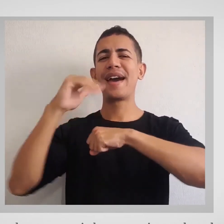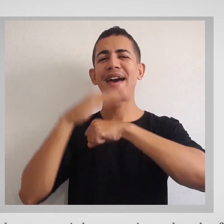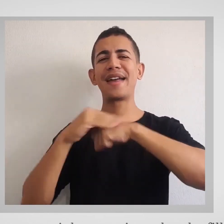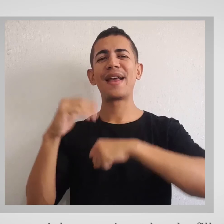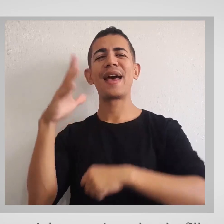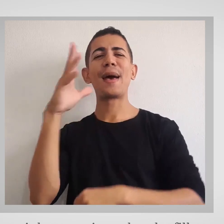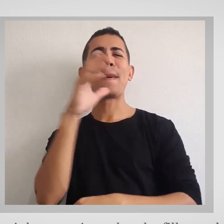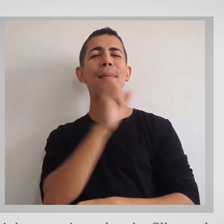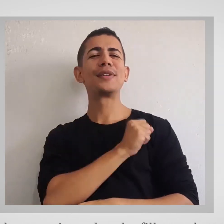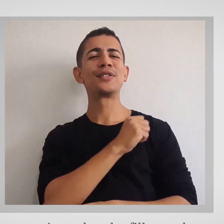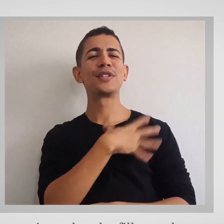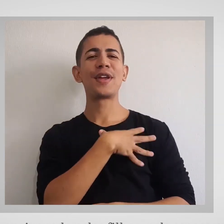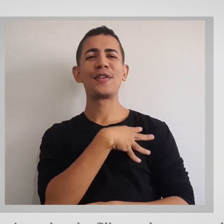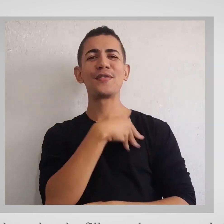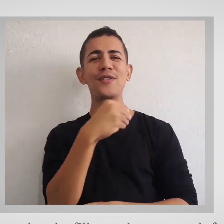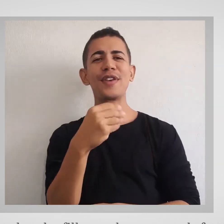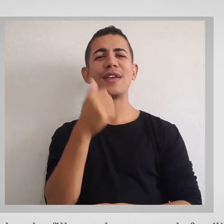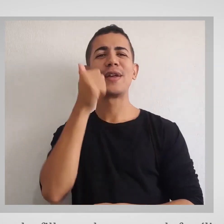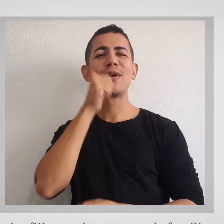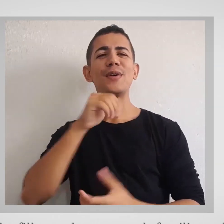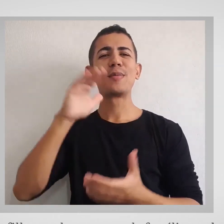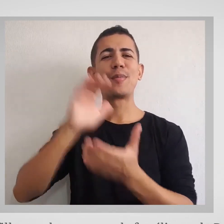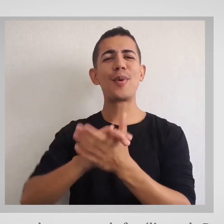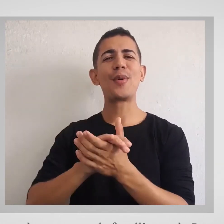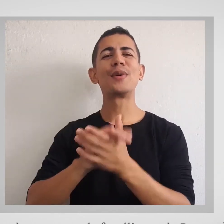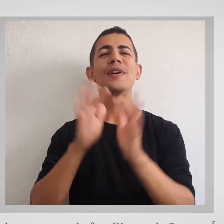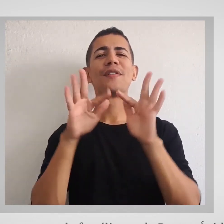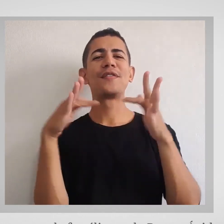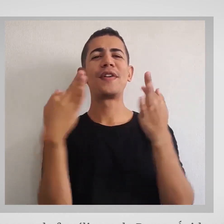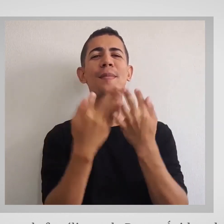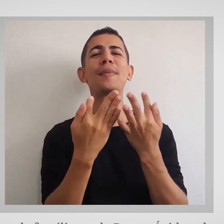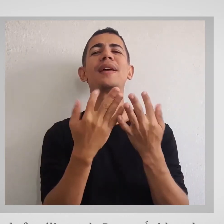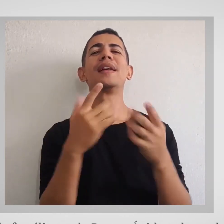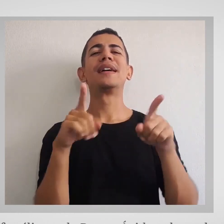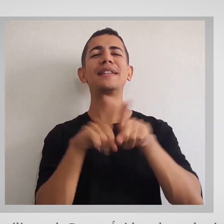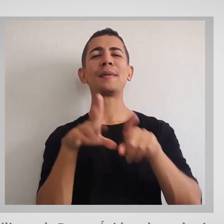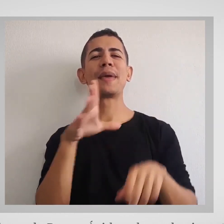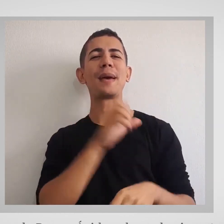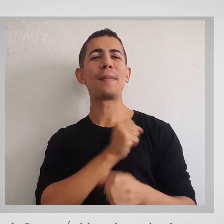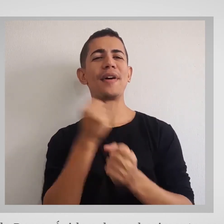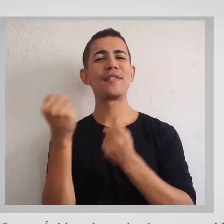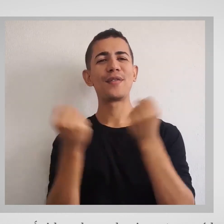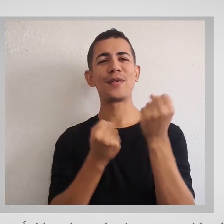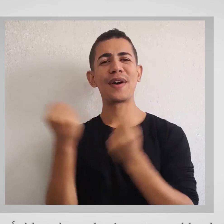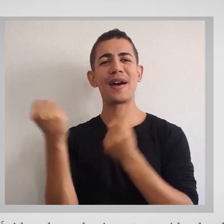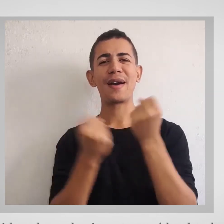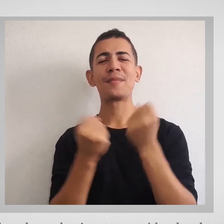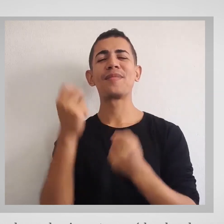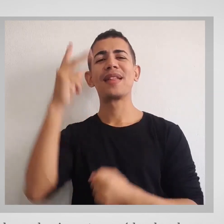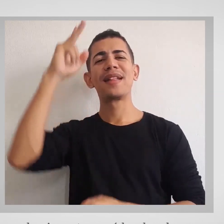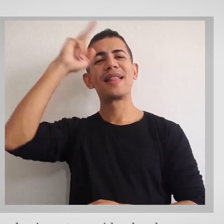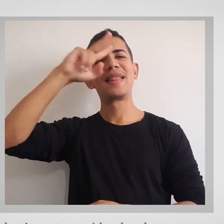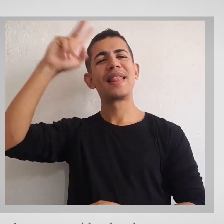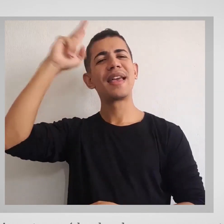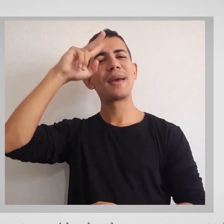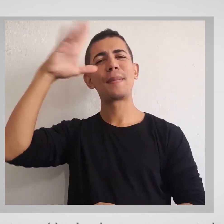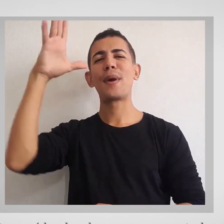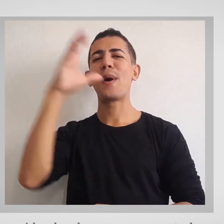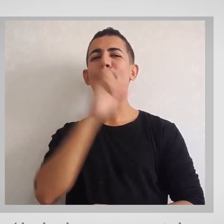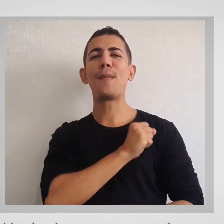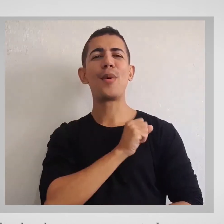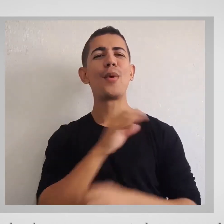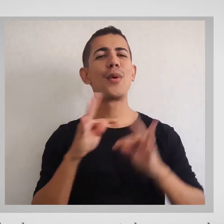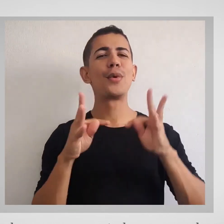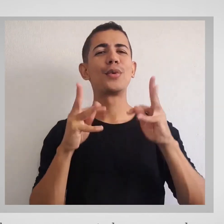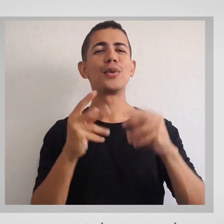filhos, pela esposa, pela família e pelo Puma. Ávido pelo conhecimento, será lembrado com amor por todos